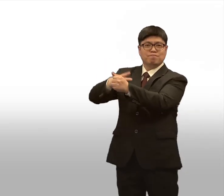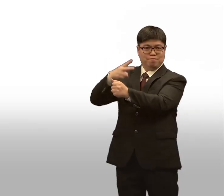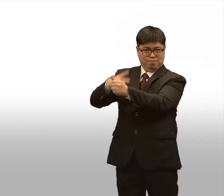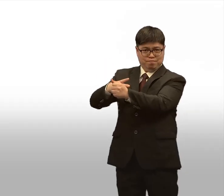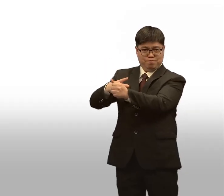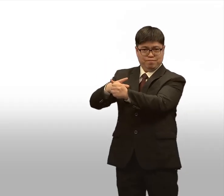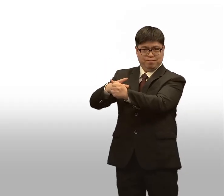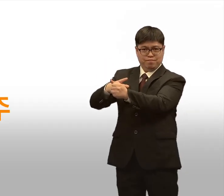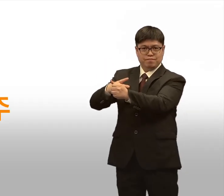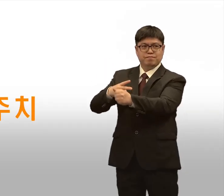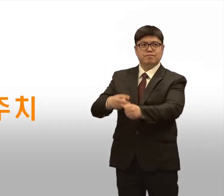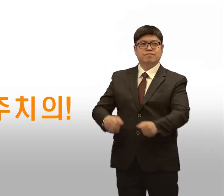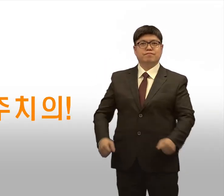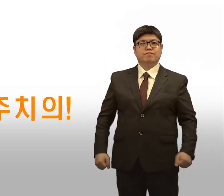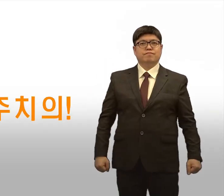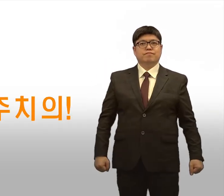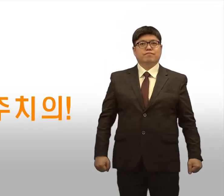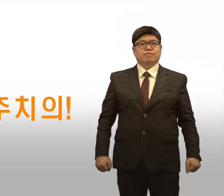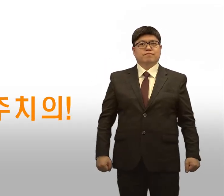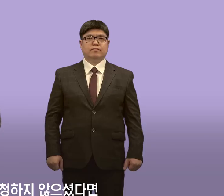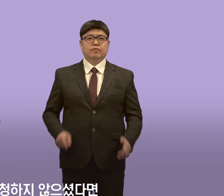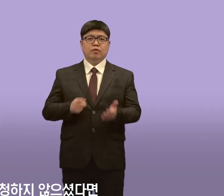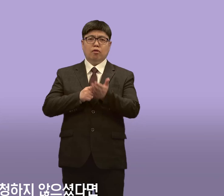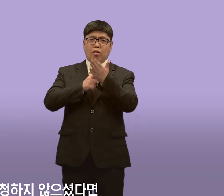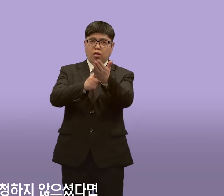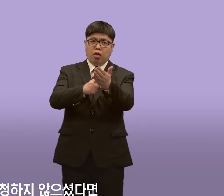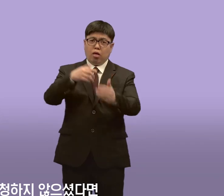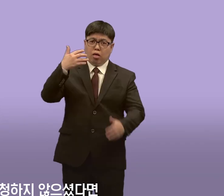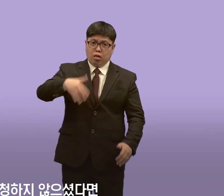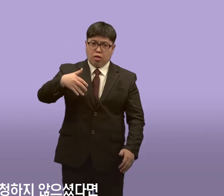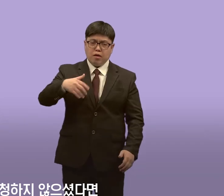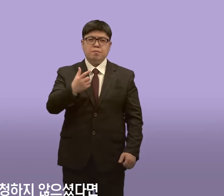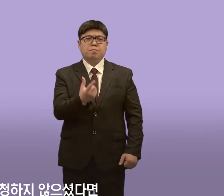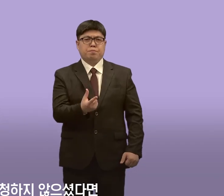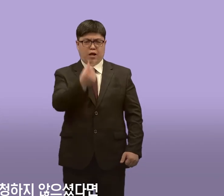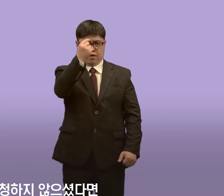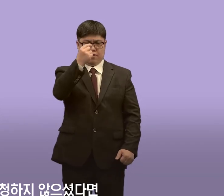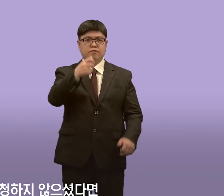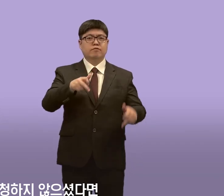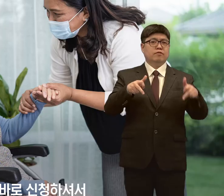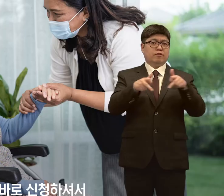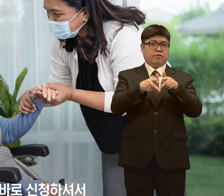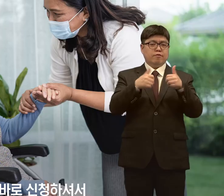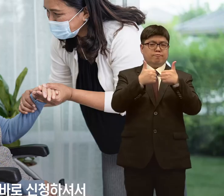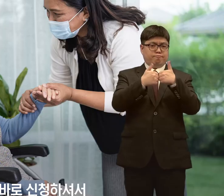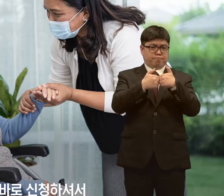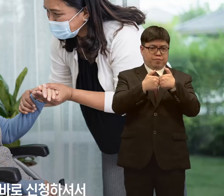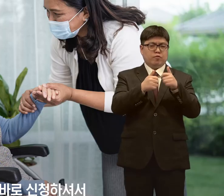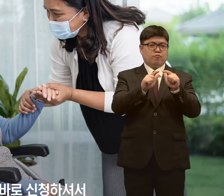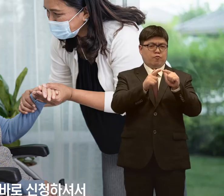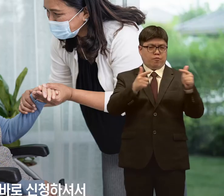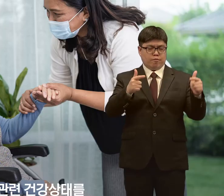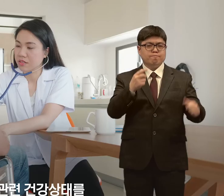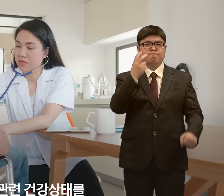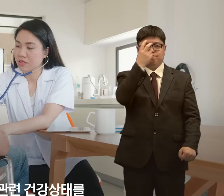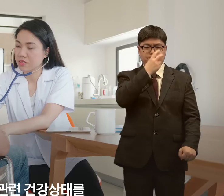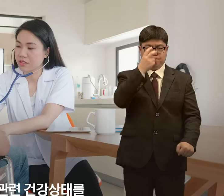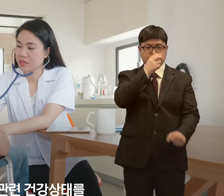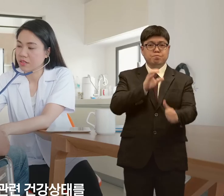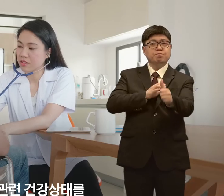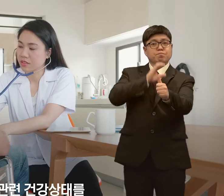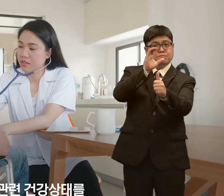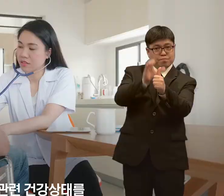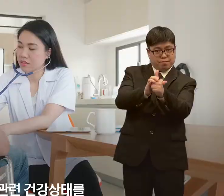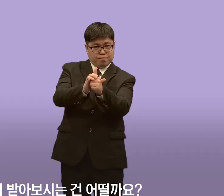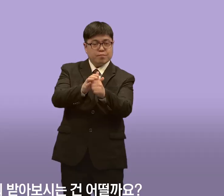건강주치의 아직 신청하지 않으셨다면 지금 바로 신청하셔서 장애 관련